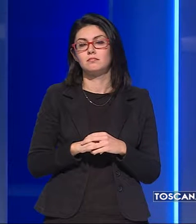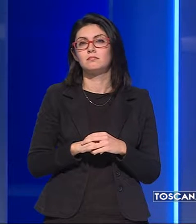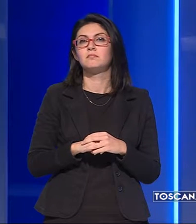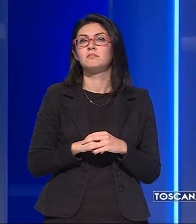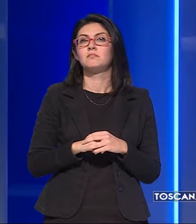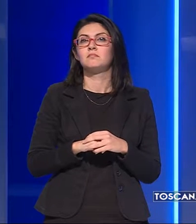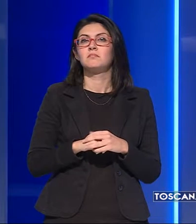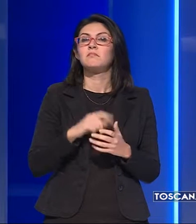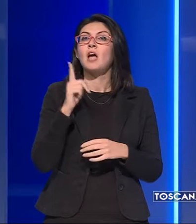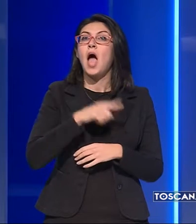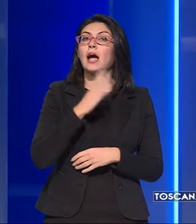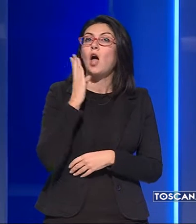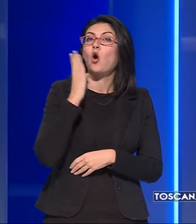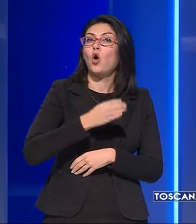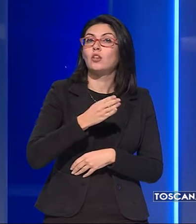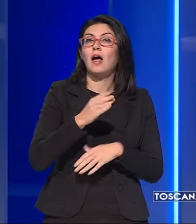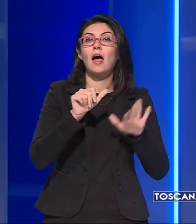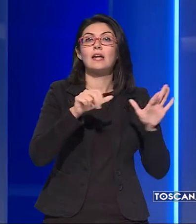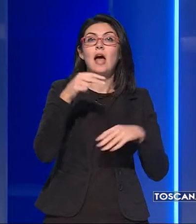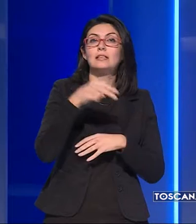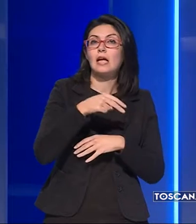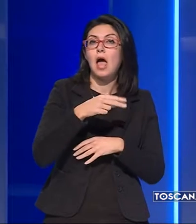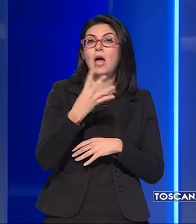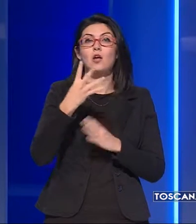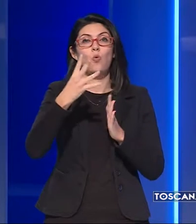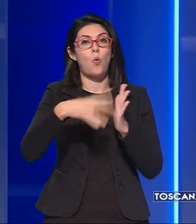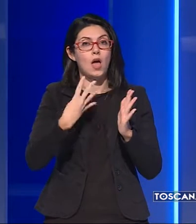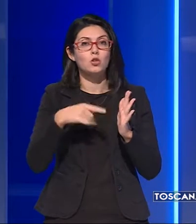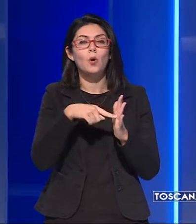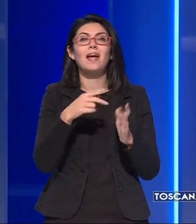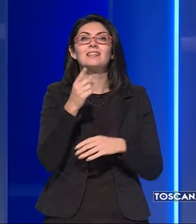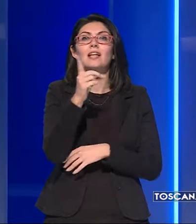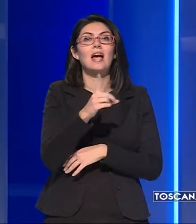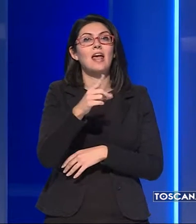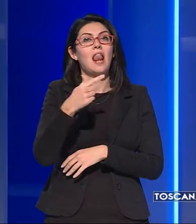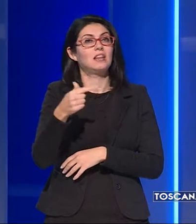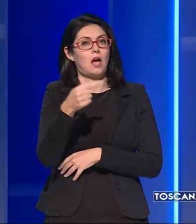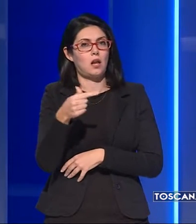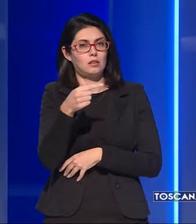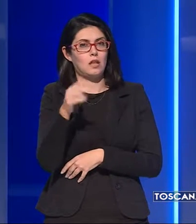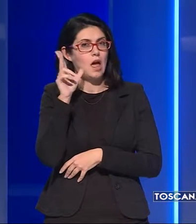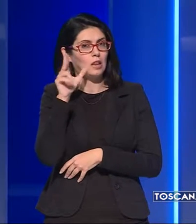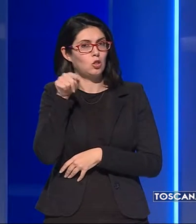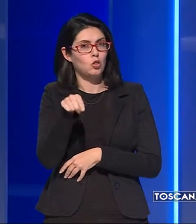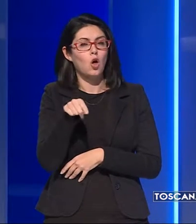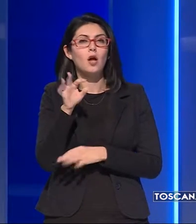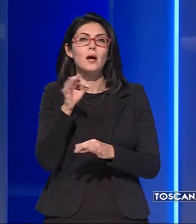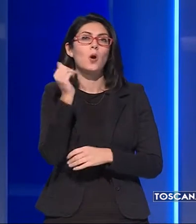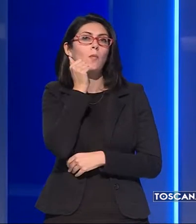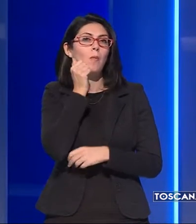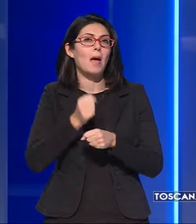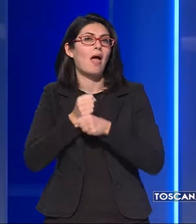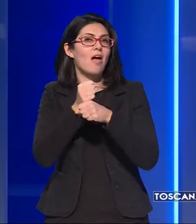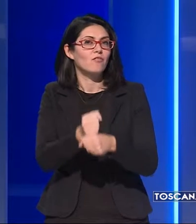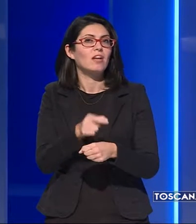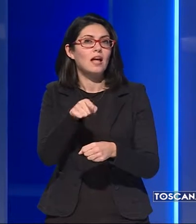Definitiva anche la condanna a 6 anni e 4 mesi per Daniela Tardani, una delle madri affidatarie